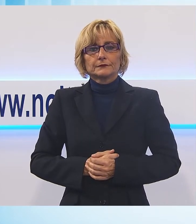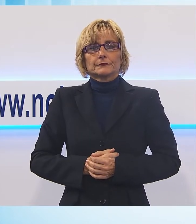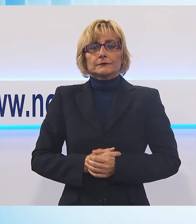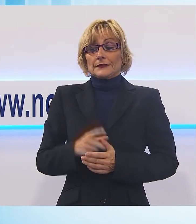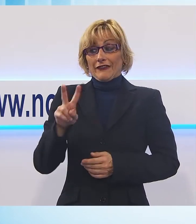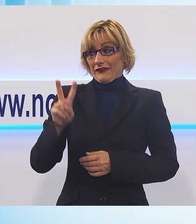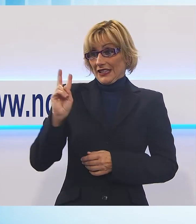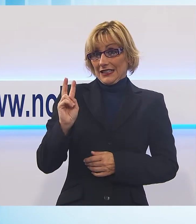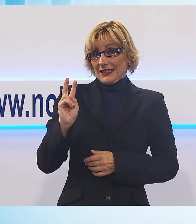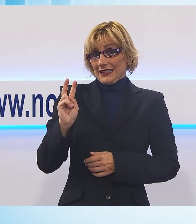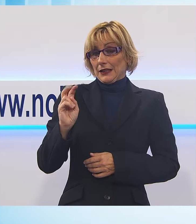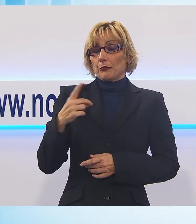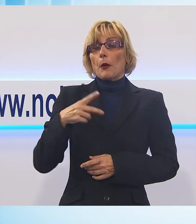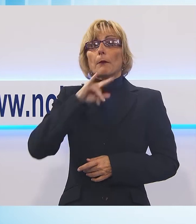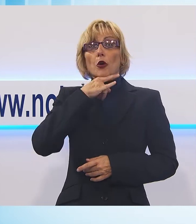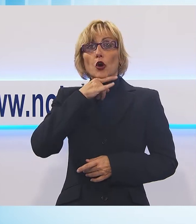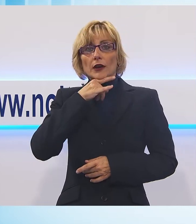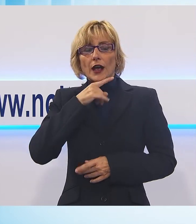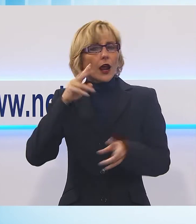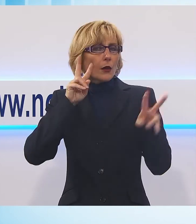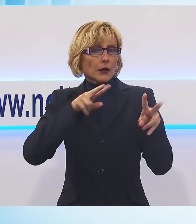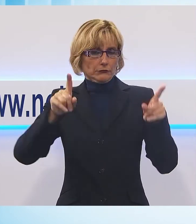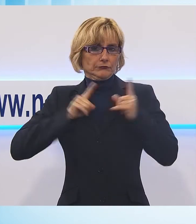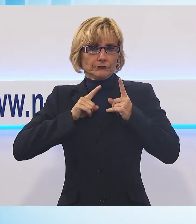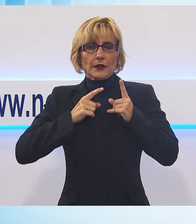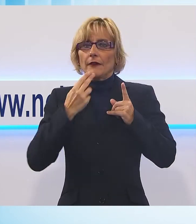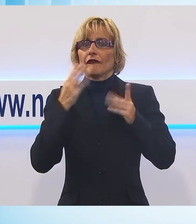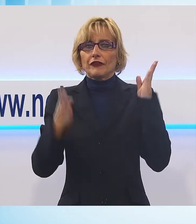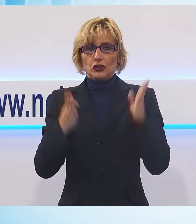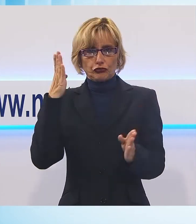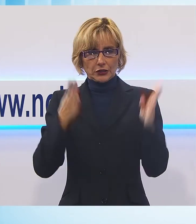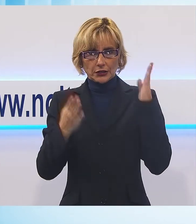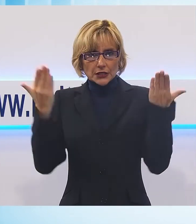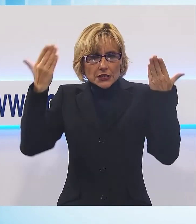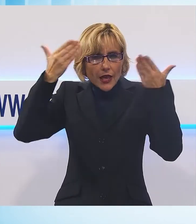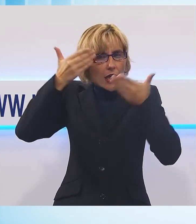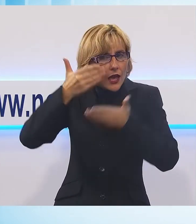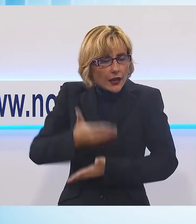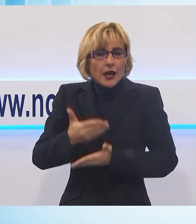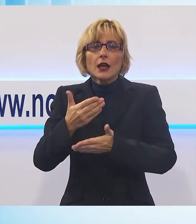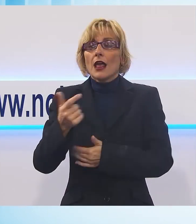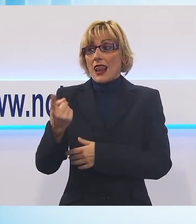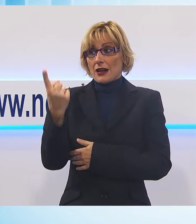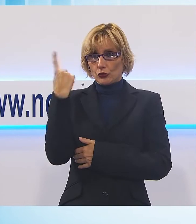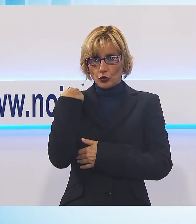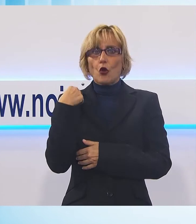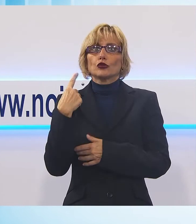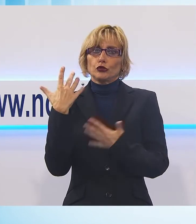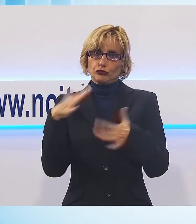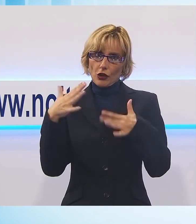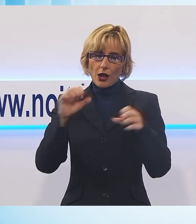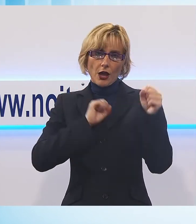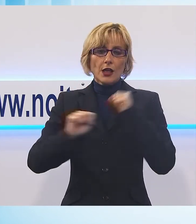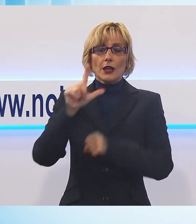da ieri è partita a porcare il pattugliamento serale della Polizia Municipale servizio già messo in atto con successo lo scorso anno dal lunedì al